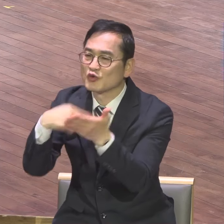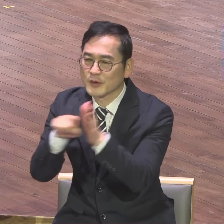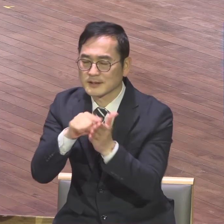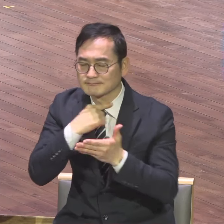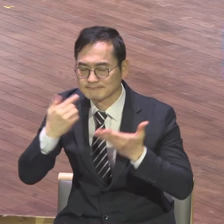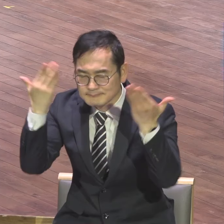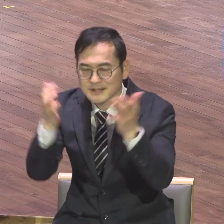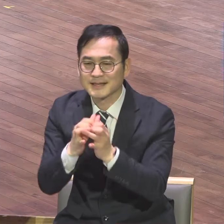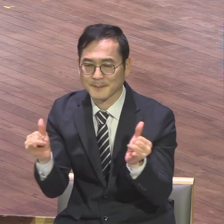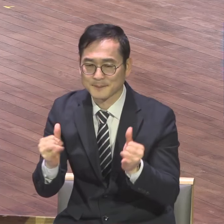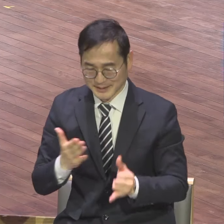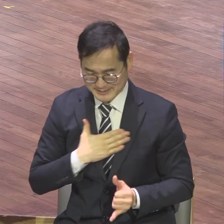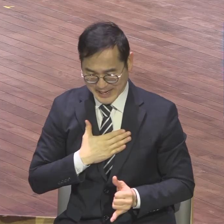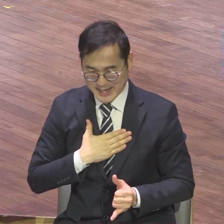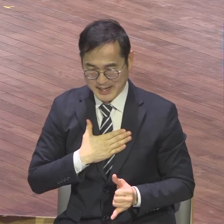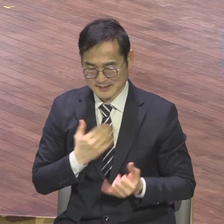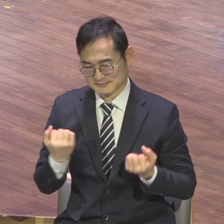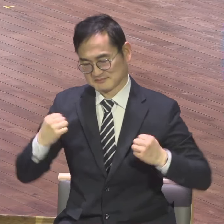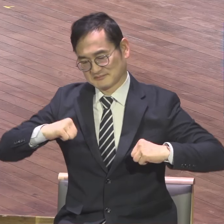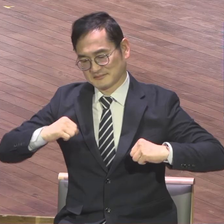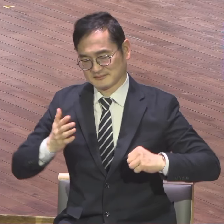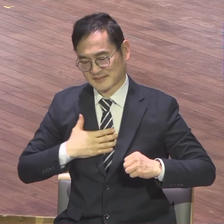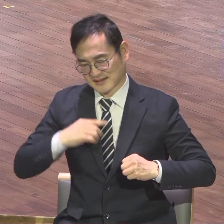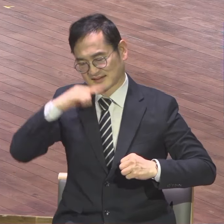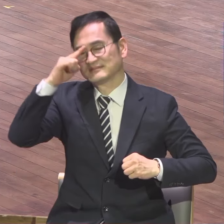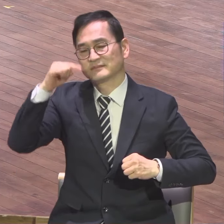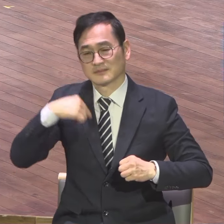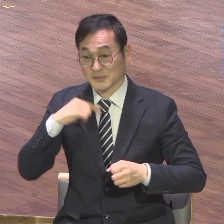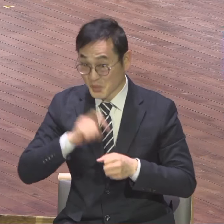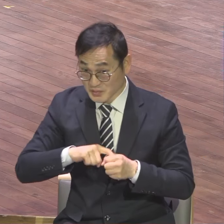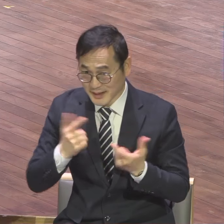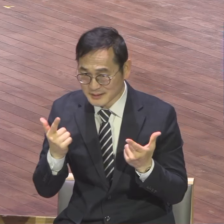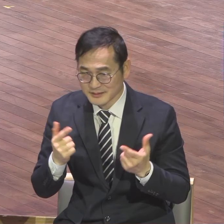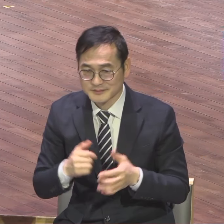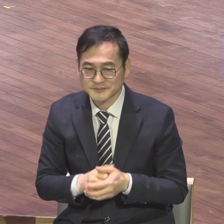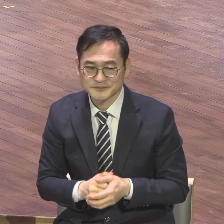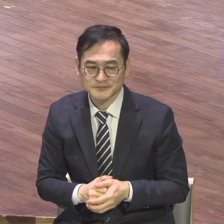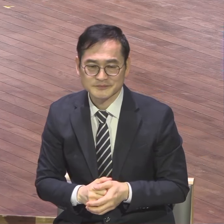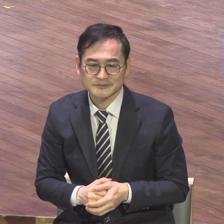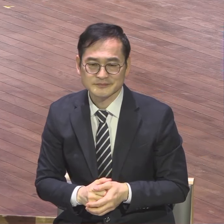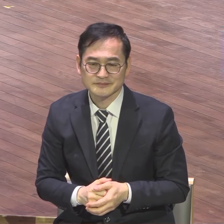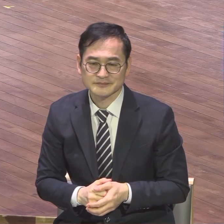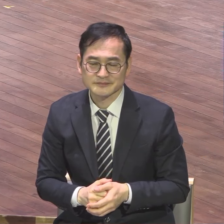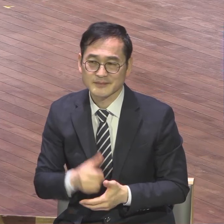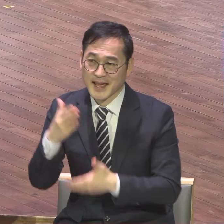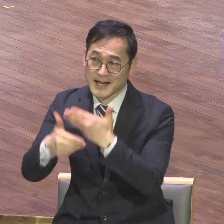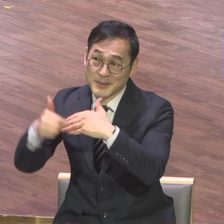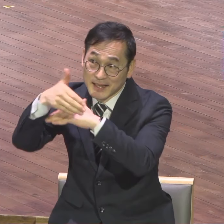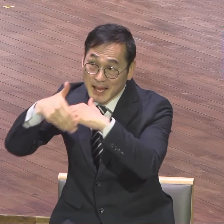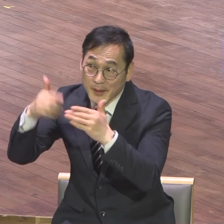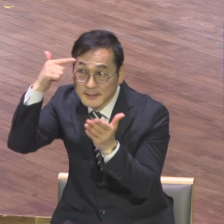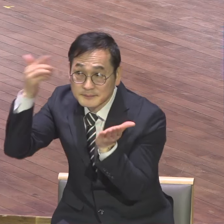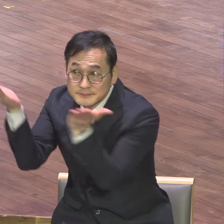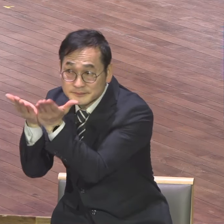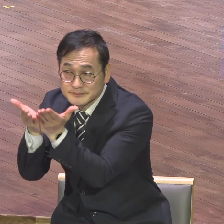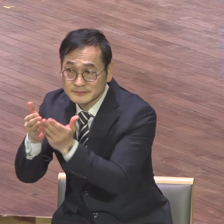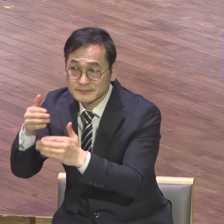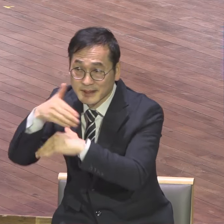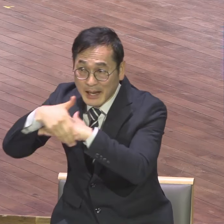나를 위해석 아니에요. 하나님의 영광을 위해서. 하나님의 뜻과 교육에 온전히 방향 맞춘 성명적 청지기의 삶.